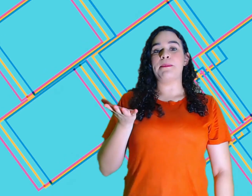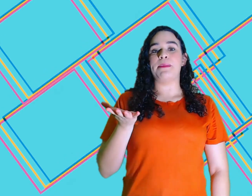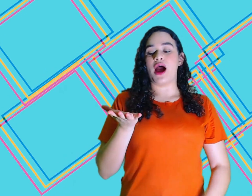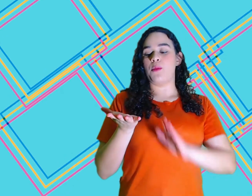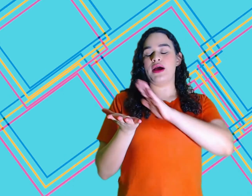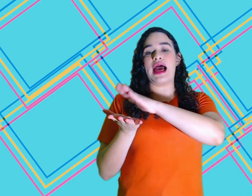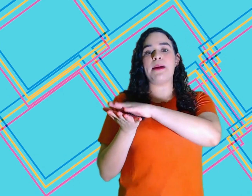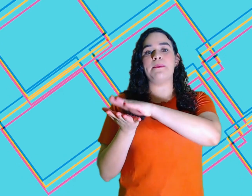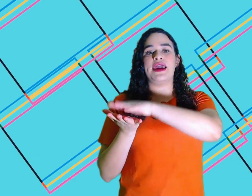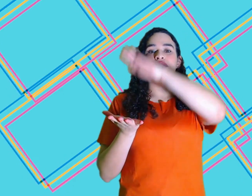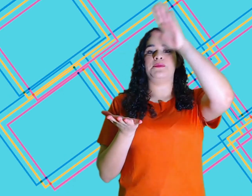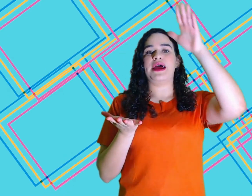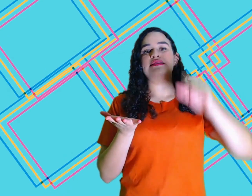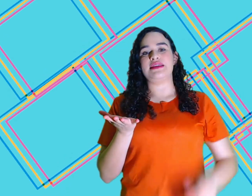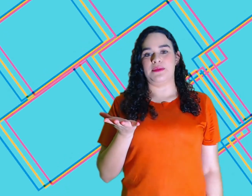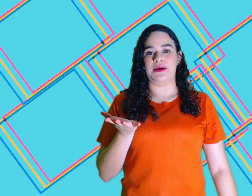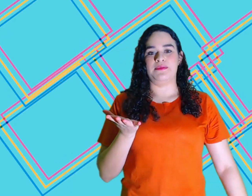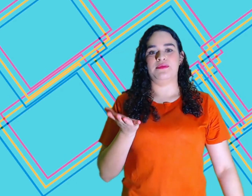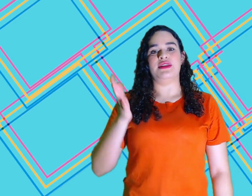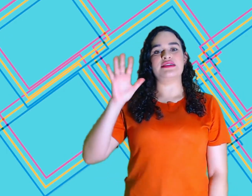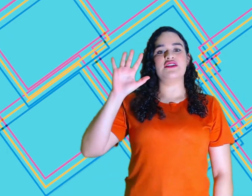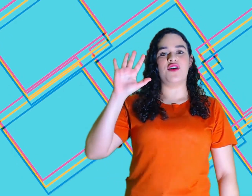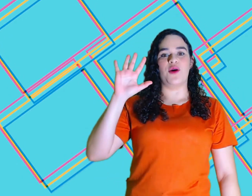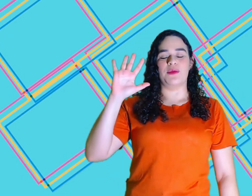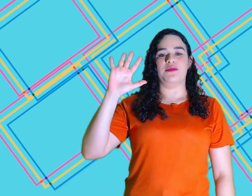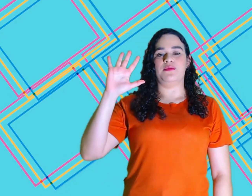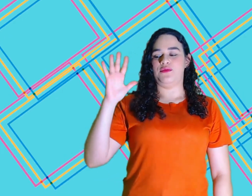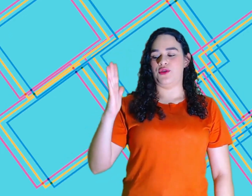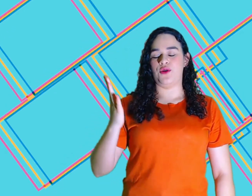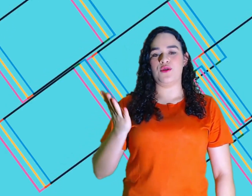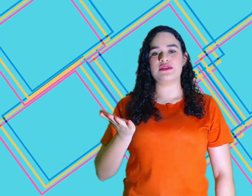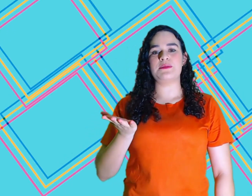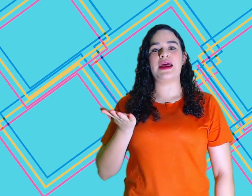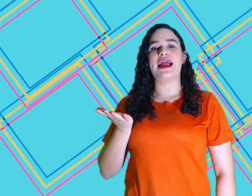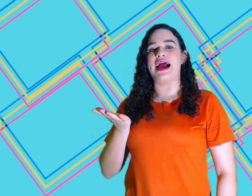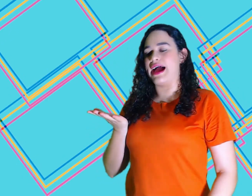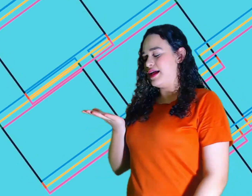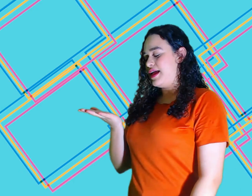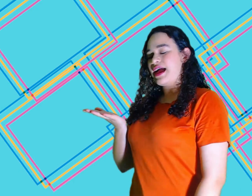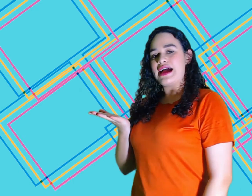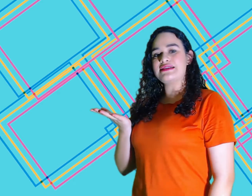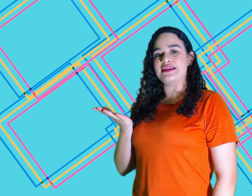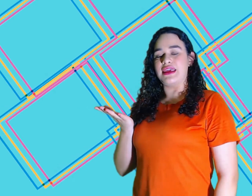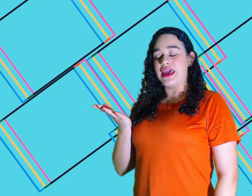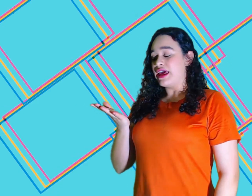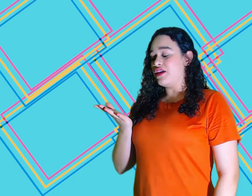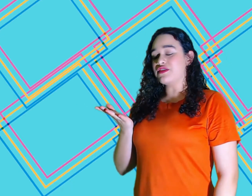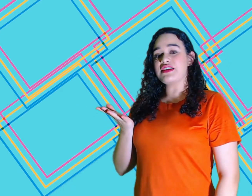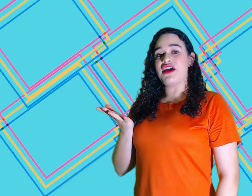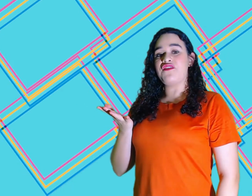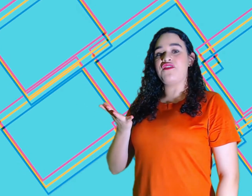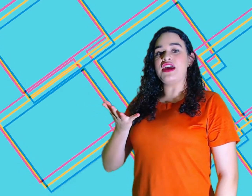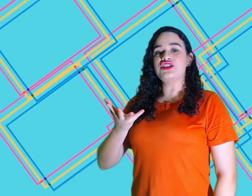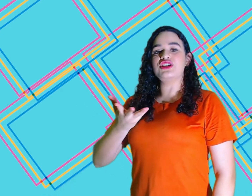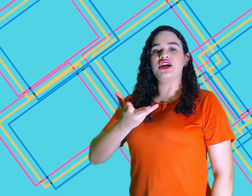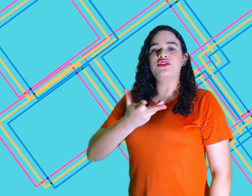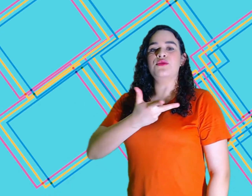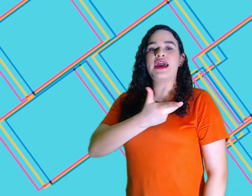palma aberta para cima, dessa forma. Trouxe para cá, assim. E você vai fechando ela